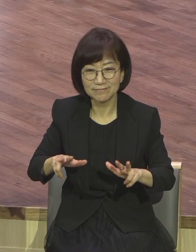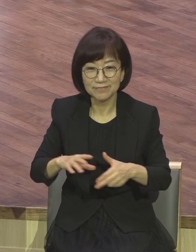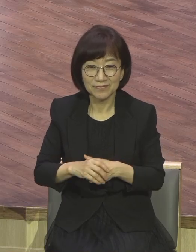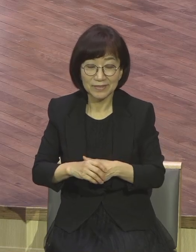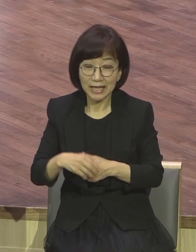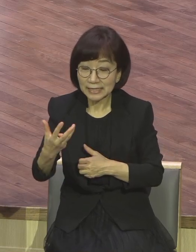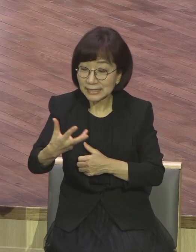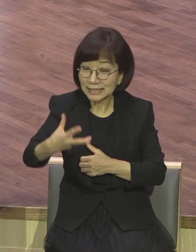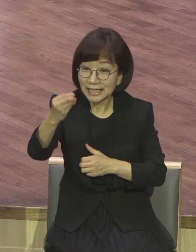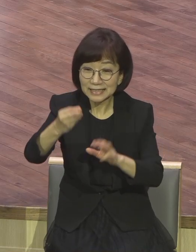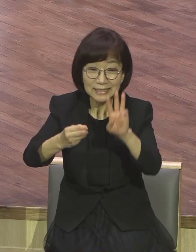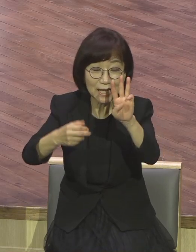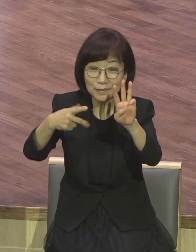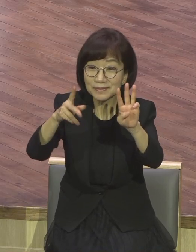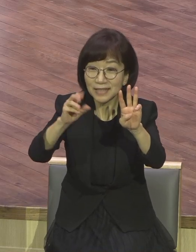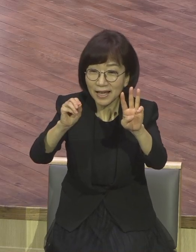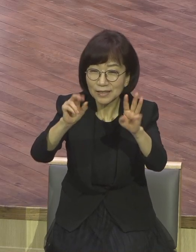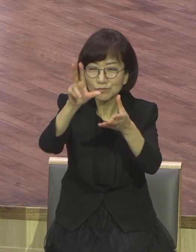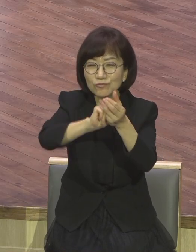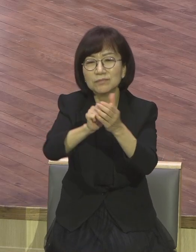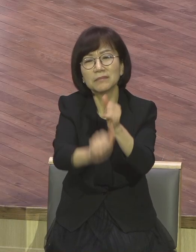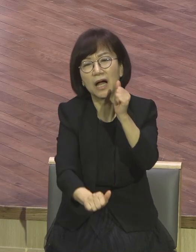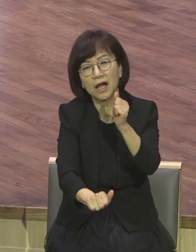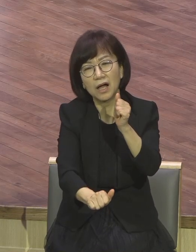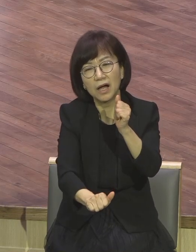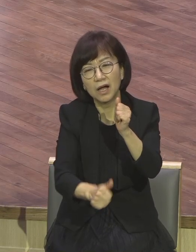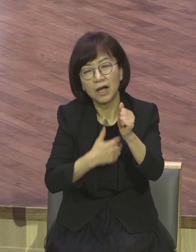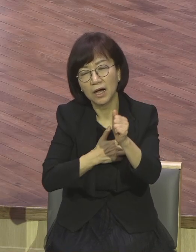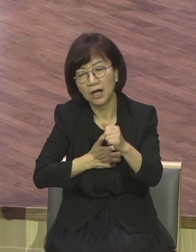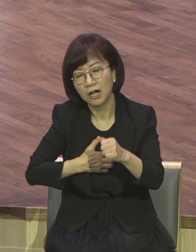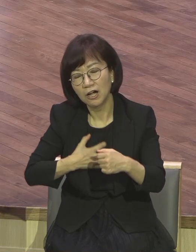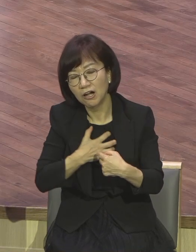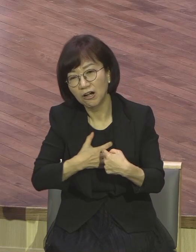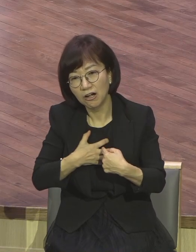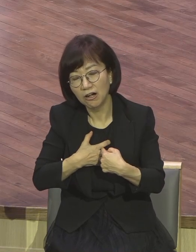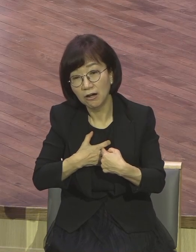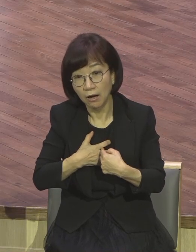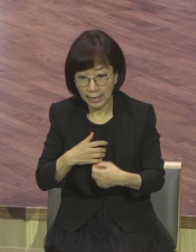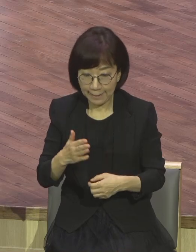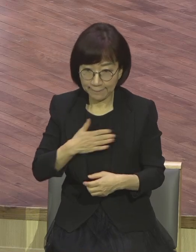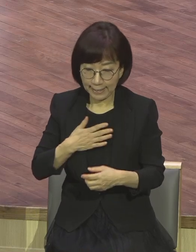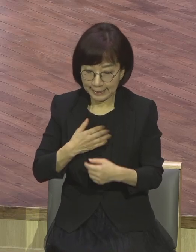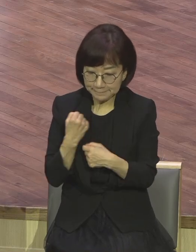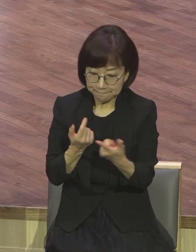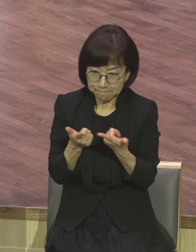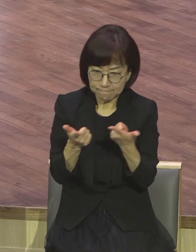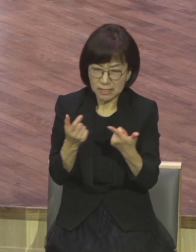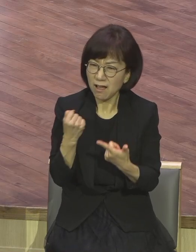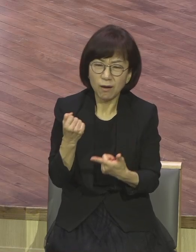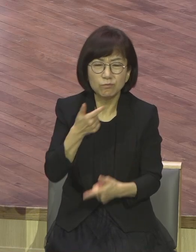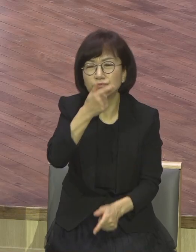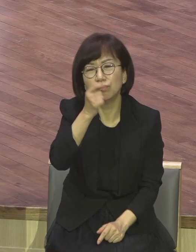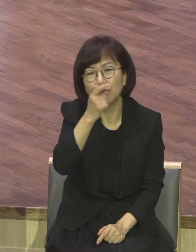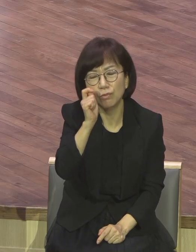3장에 자기 문제에 빠진 사람들 자기 조절 능력을 상실했어요. 감정 조절이 안 돼요.